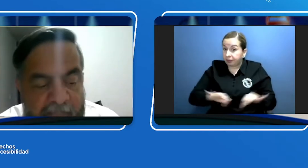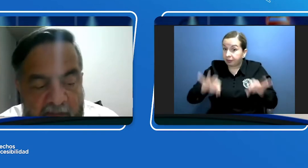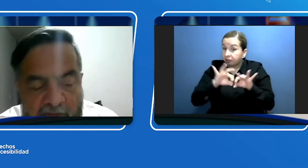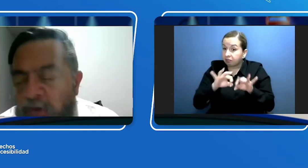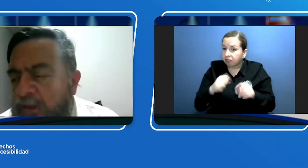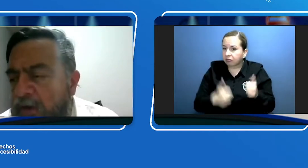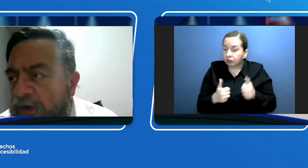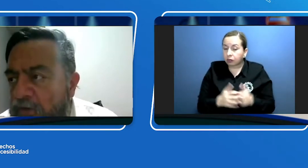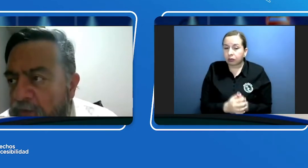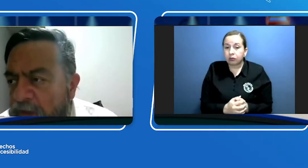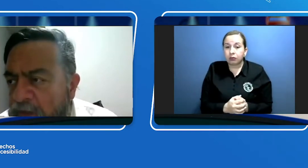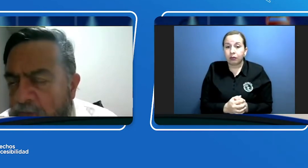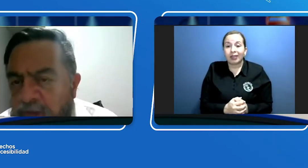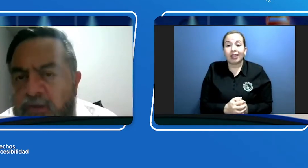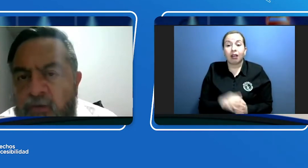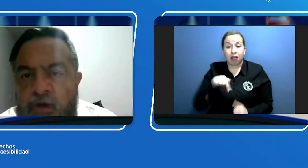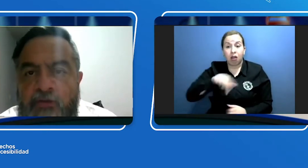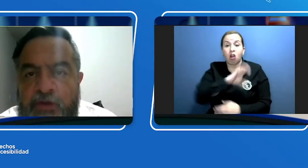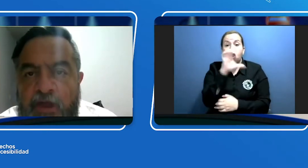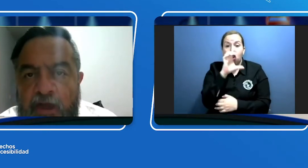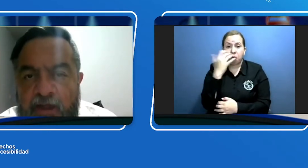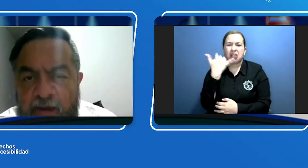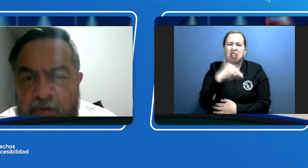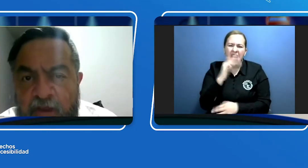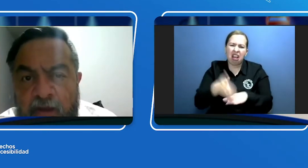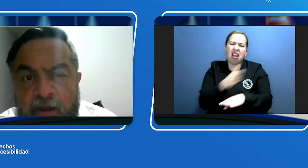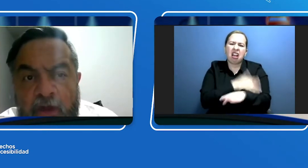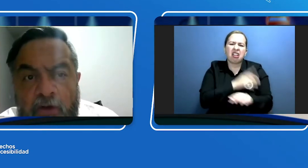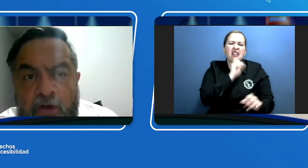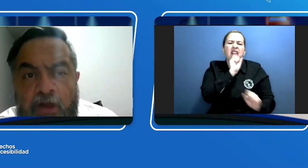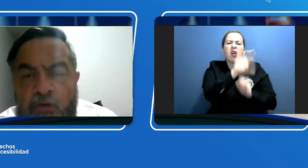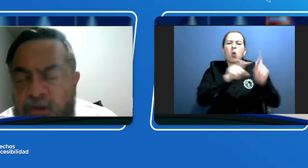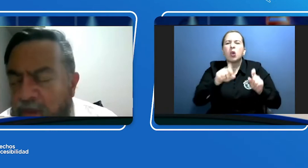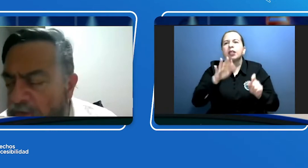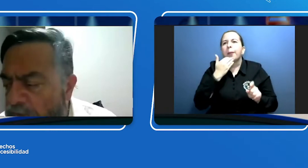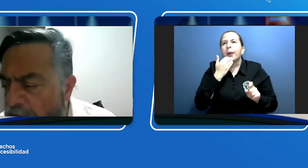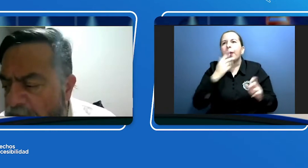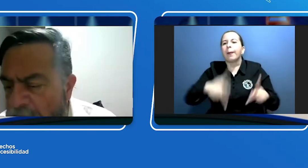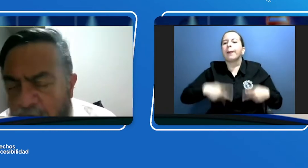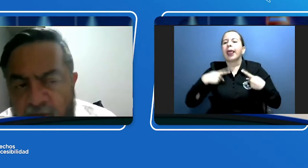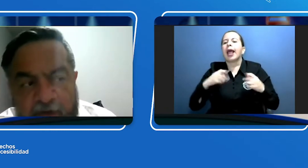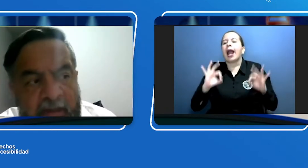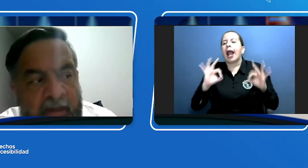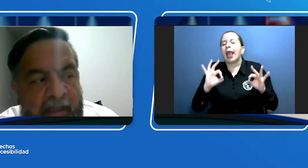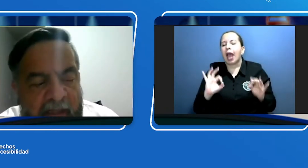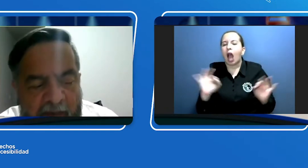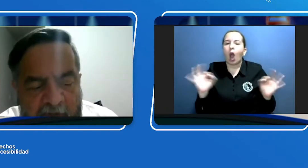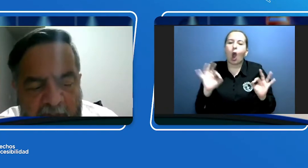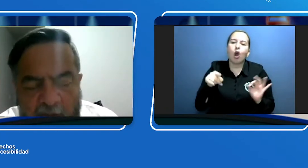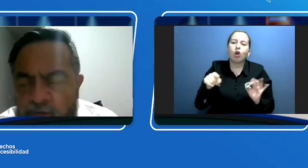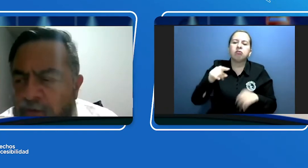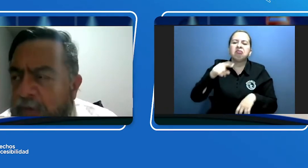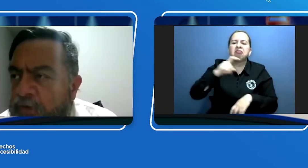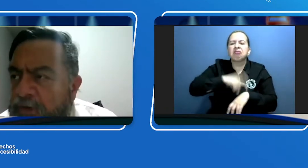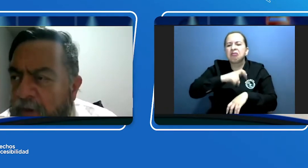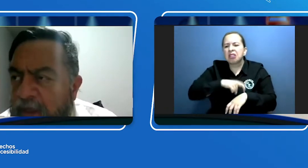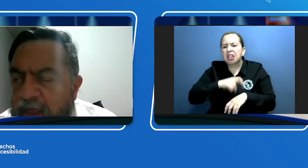país cuenta con algunas encuestas como la encuesta de calidad de vida o la encuesta de uso del tiempo libre que le brinda a uno la posibilidad de